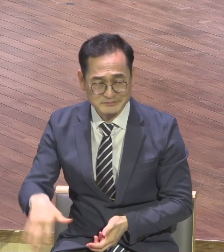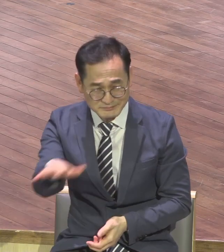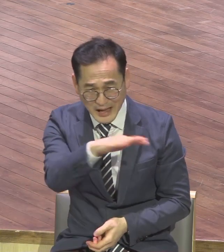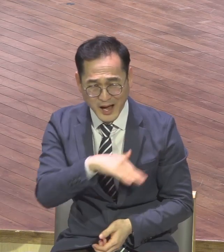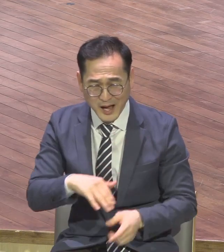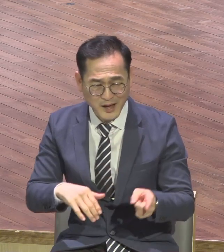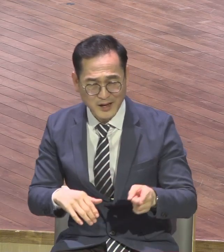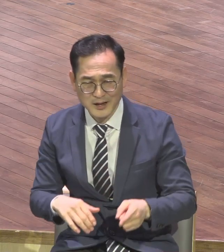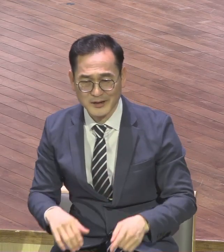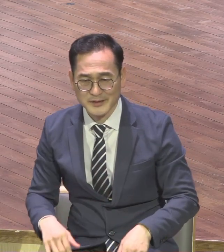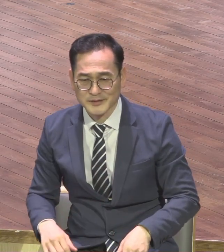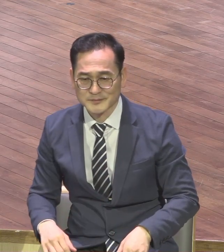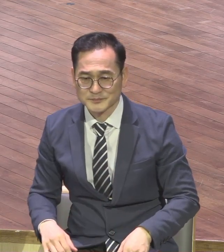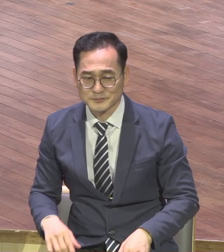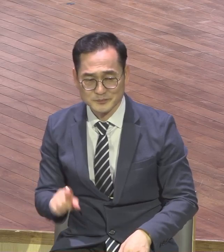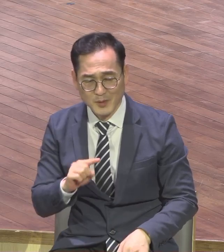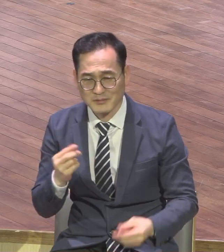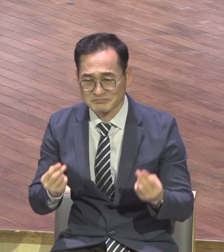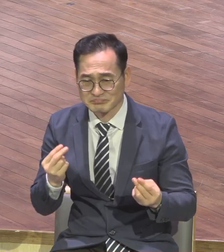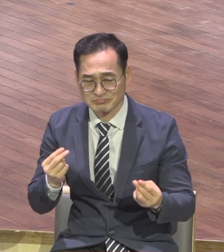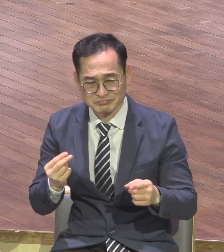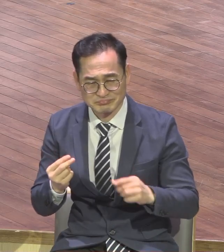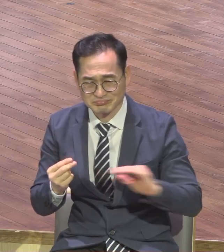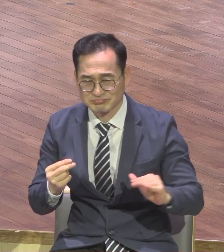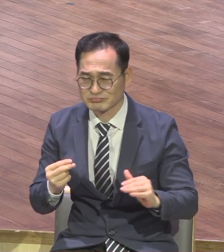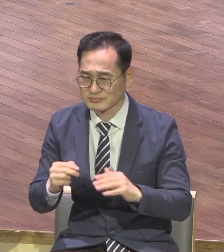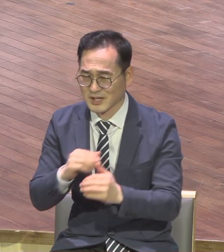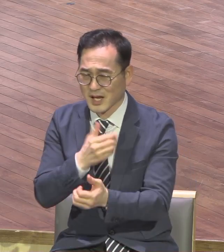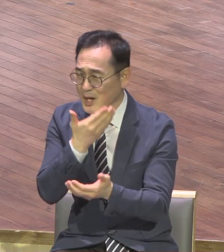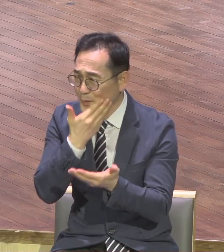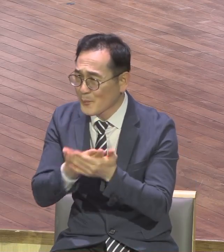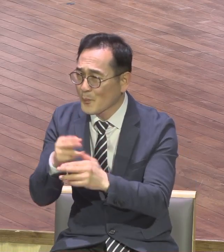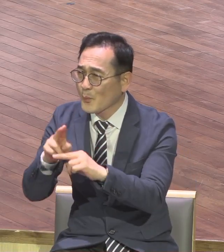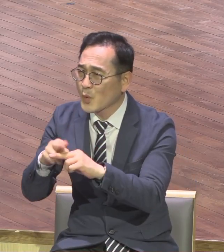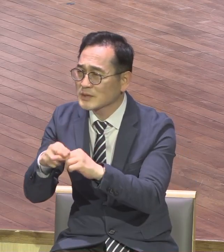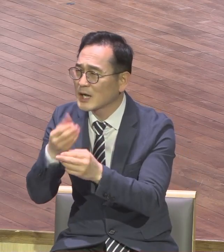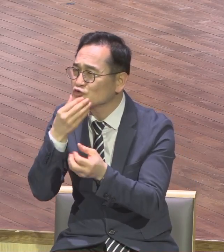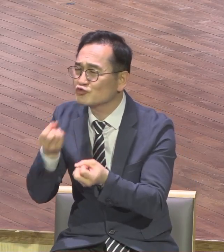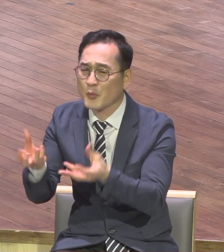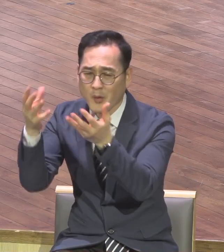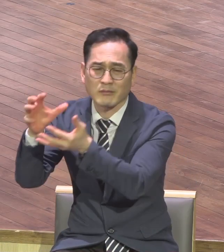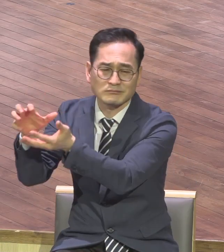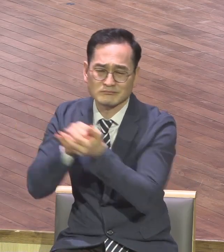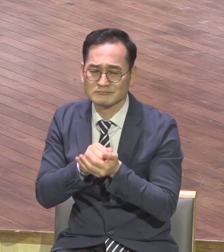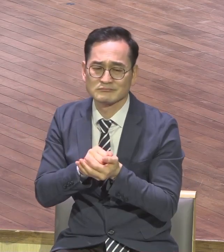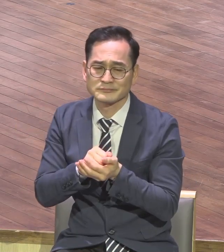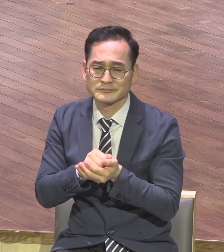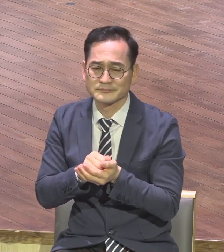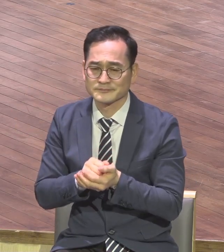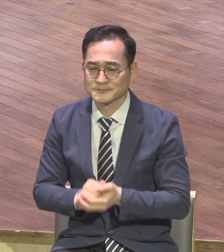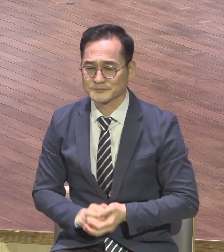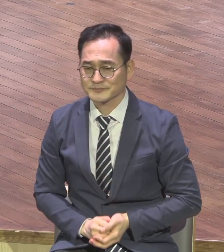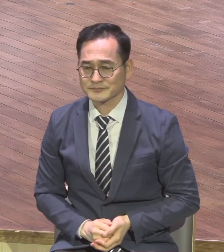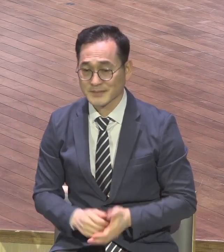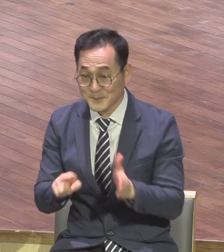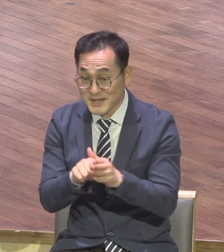보좌의 축복을 누리게 된 것입니다 신앙생활은 우리의 힘과 능력으로 하는 것이 절대 아닙니다